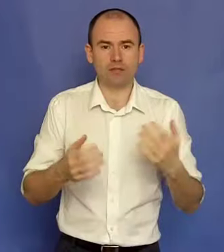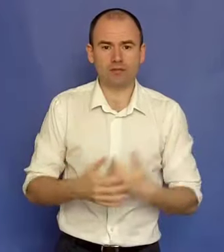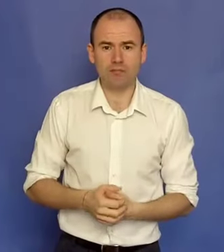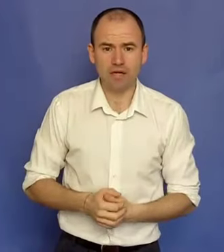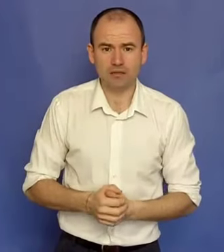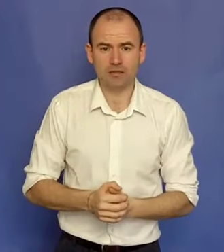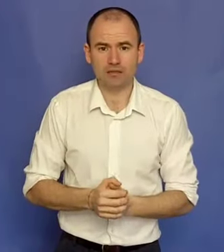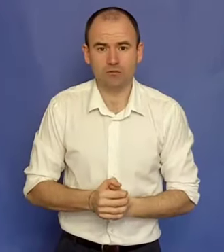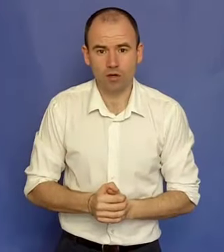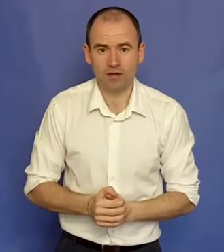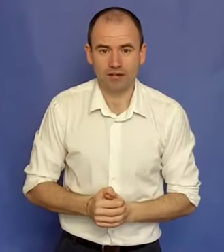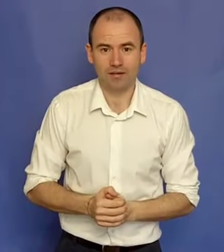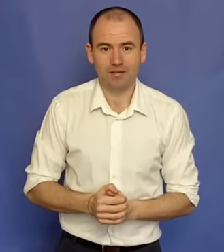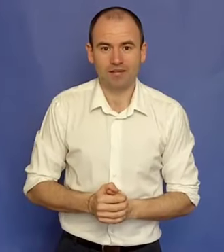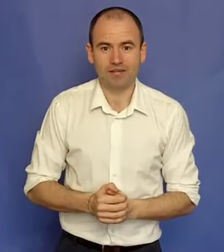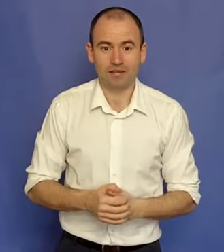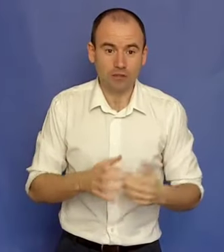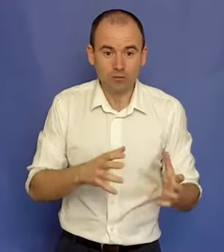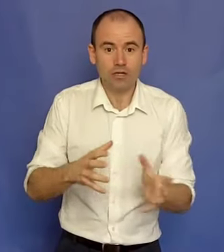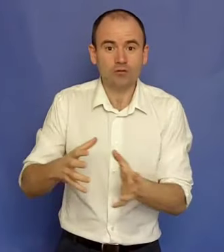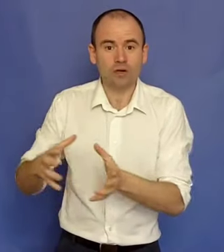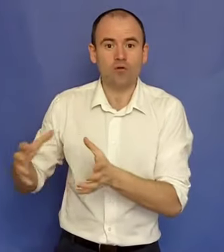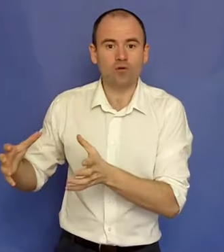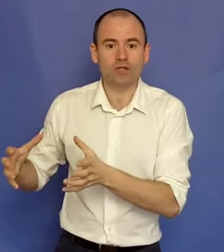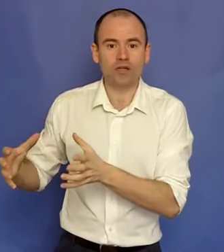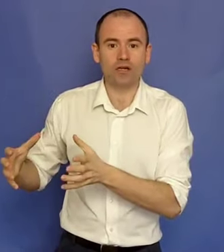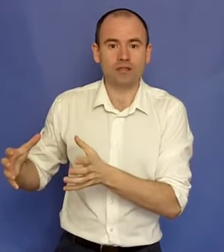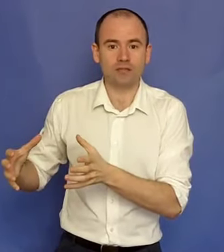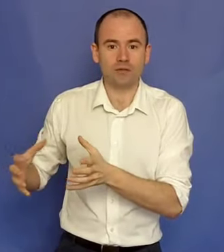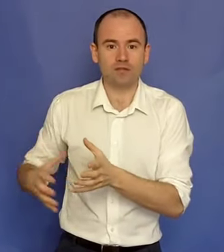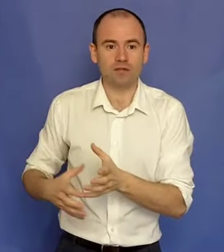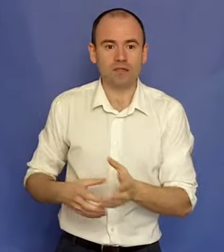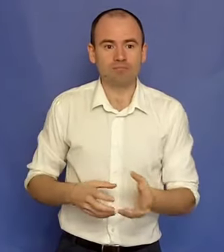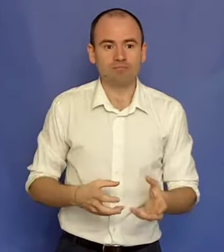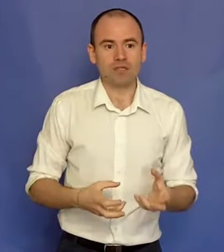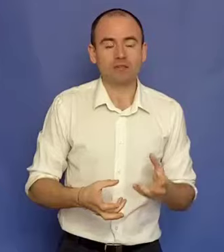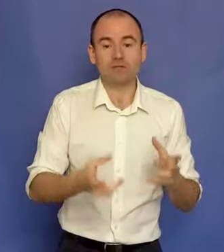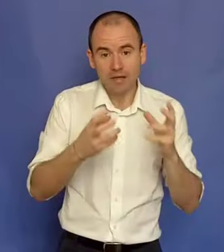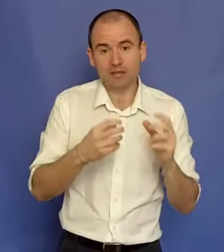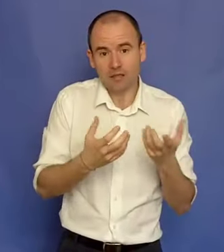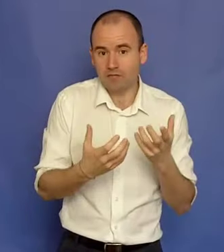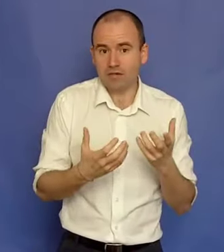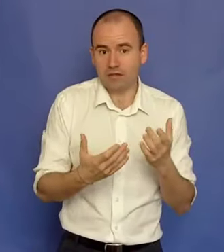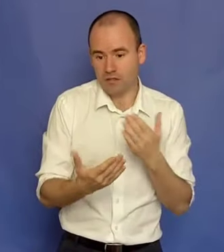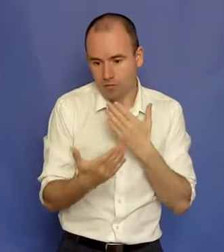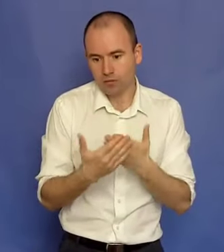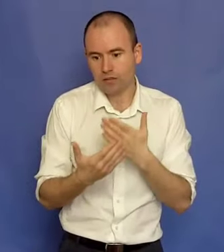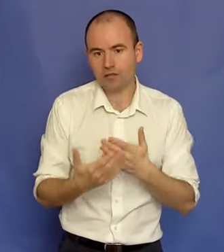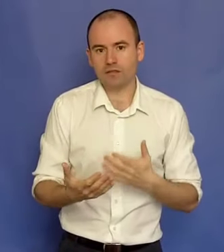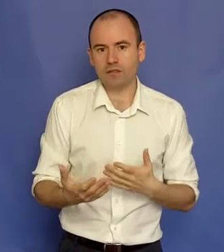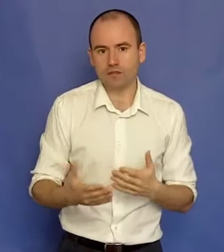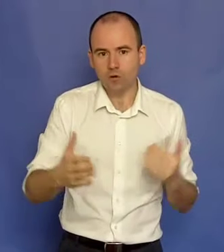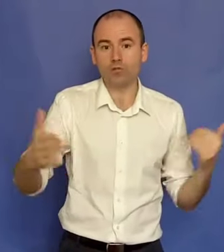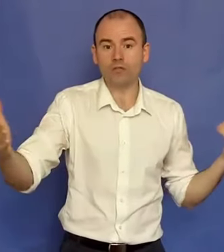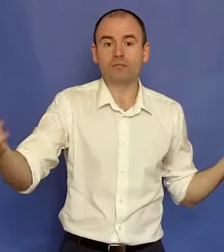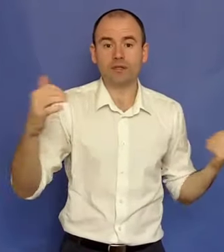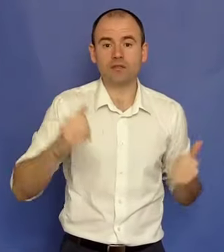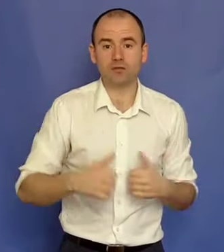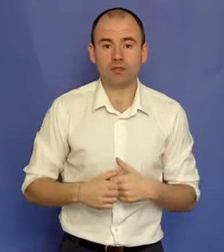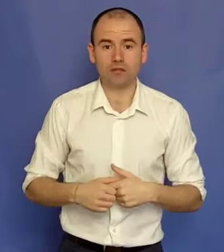300 de miliarde de dolari. E atunci ce a ajuns la concluziile și la lecțiile respective. E te fain să le vezi și e important să le înțelegi că omul îți dă experiența lui de